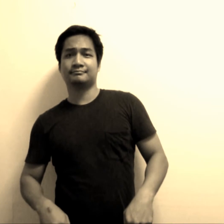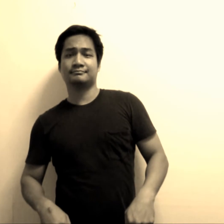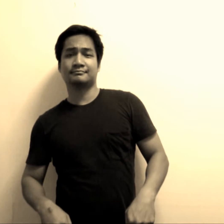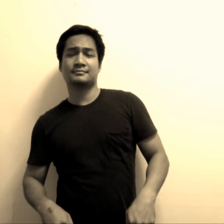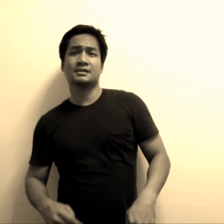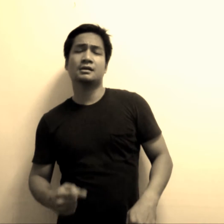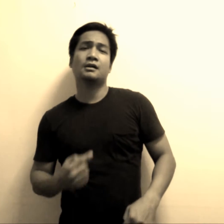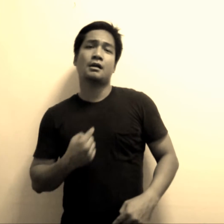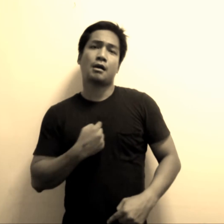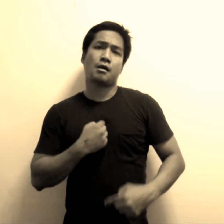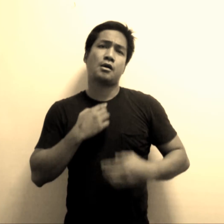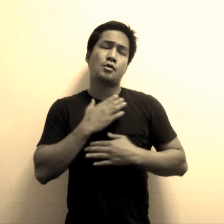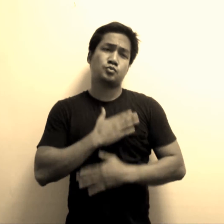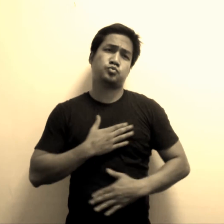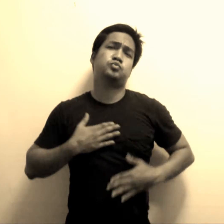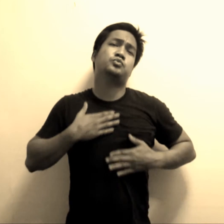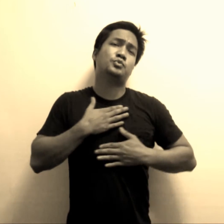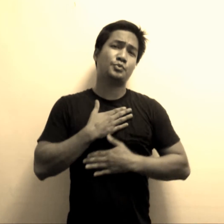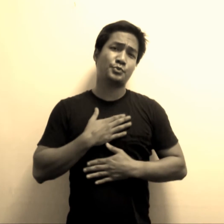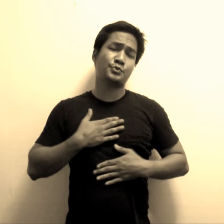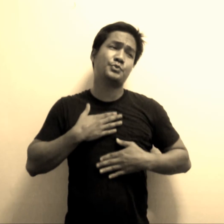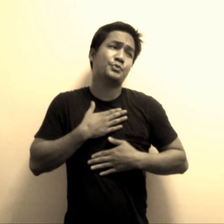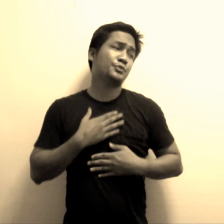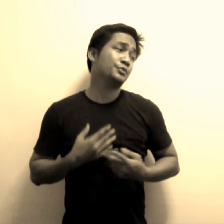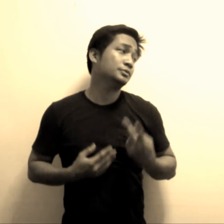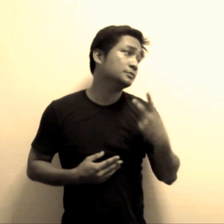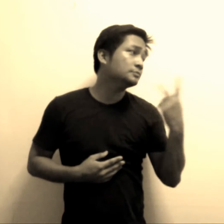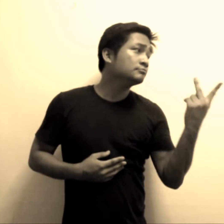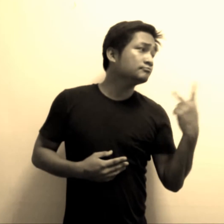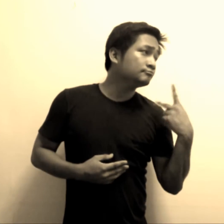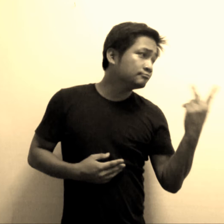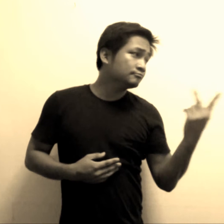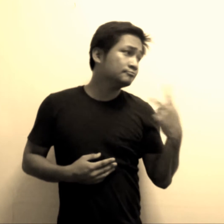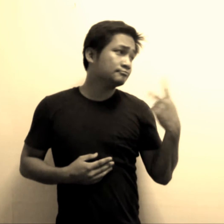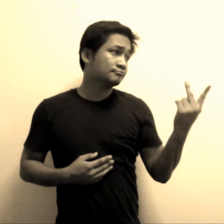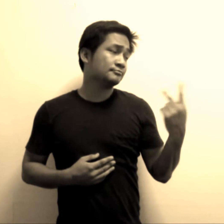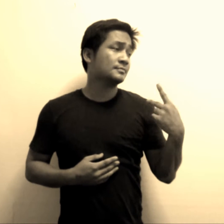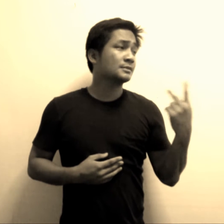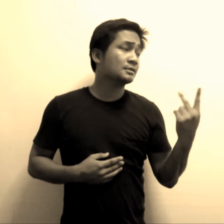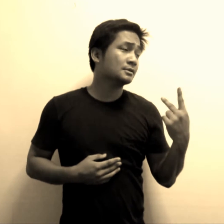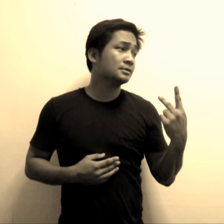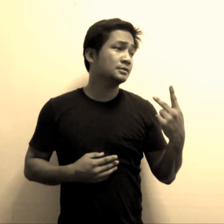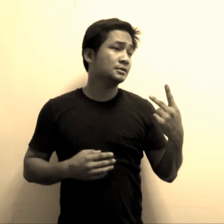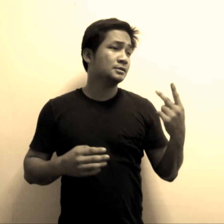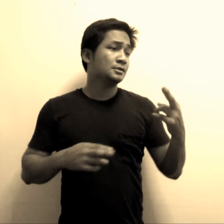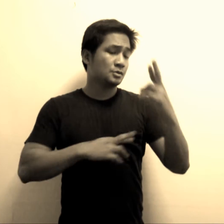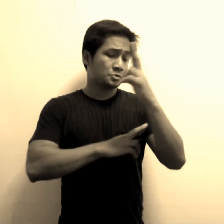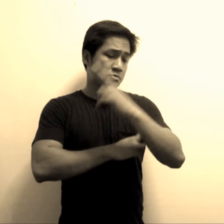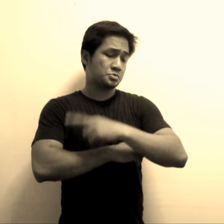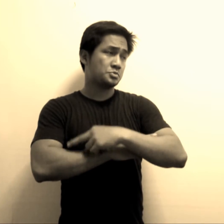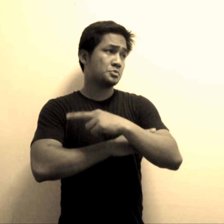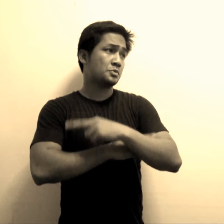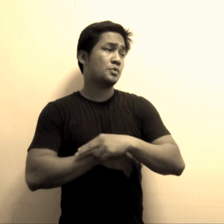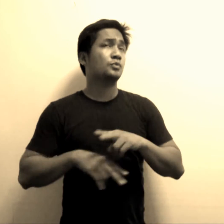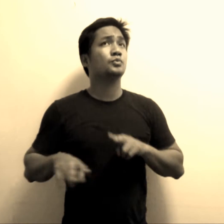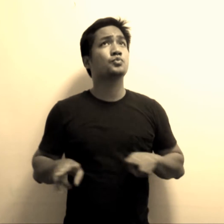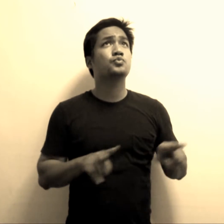Genahan ko kitang duha Dirimu pahuay